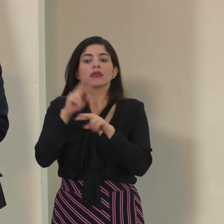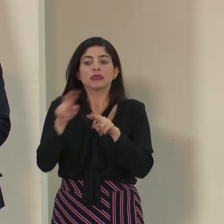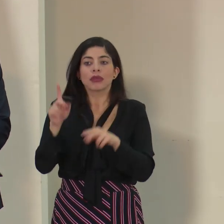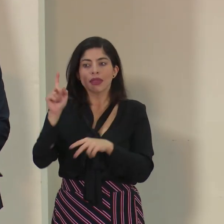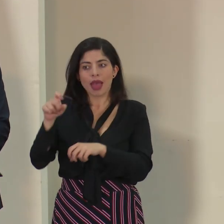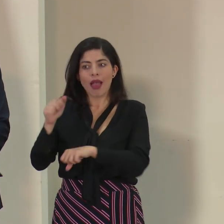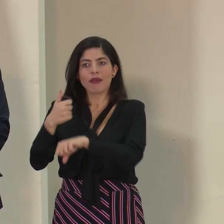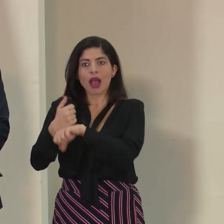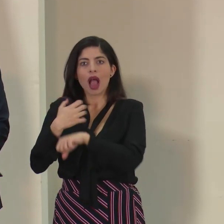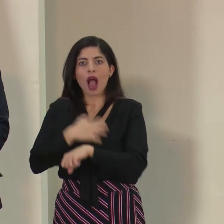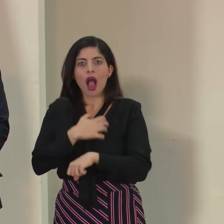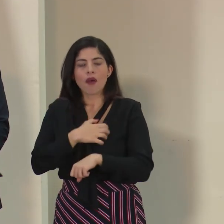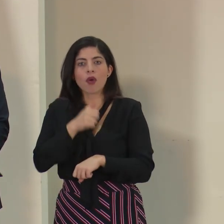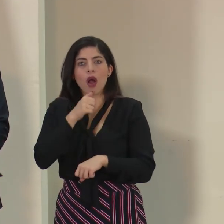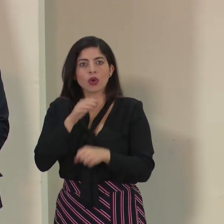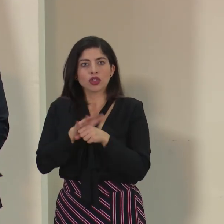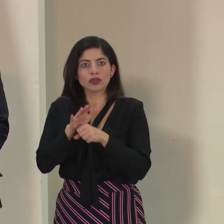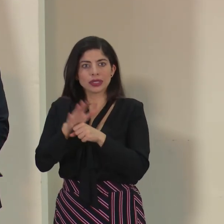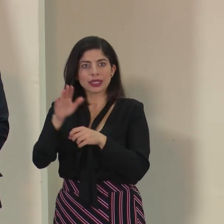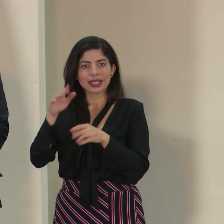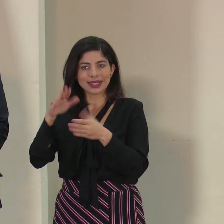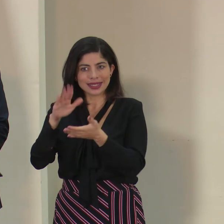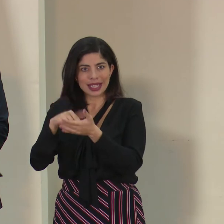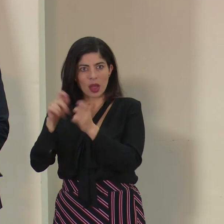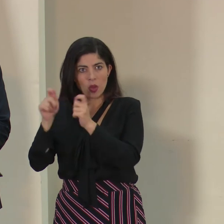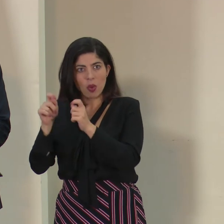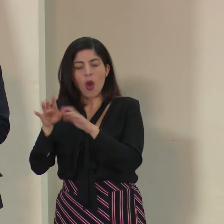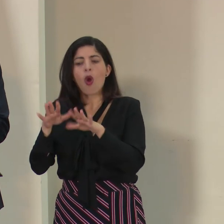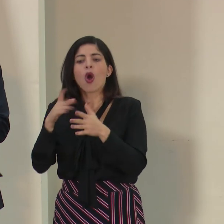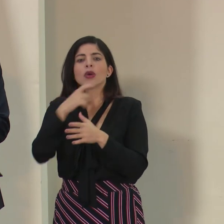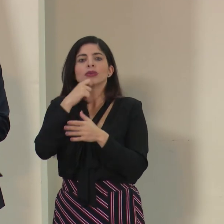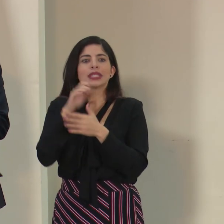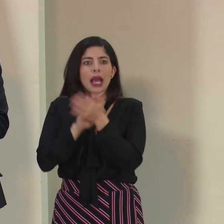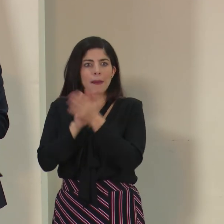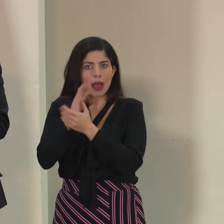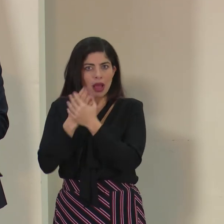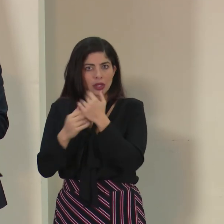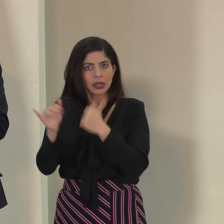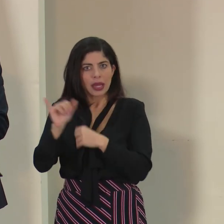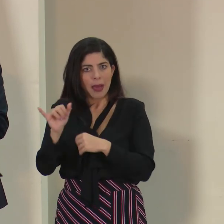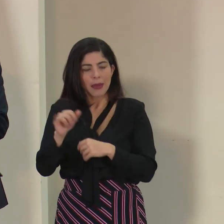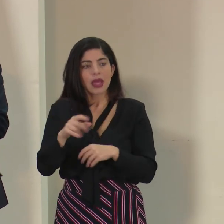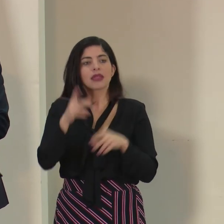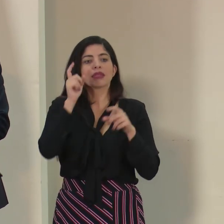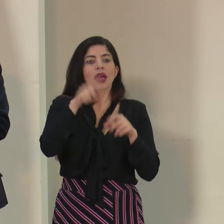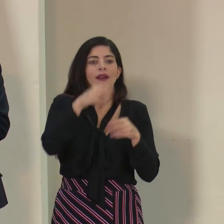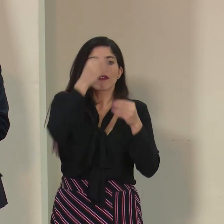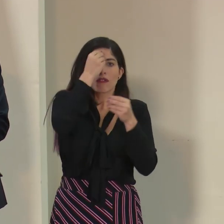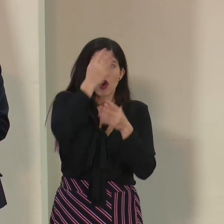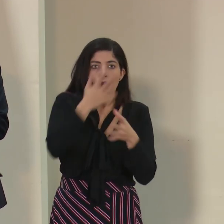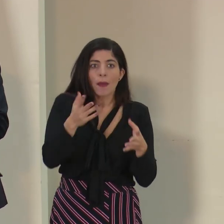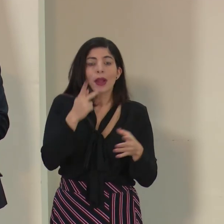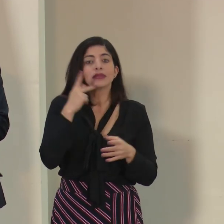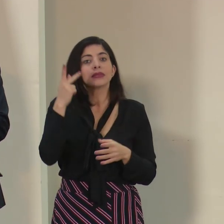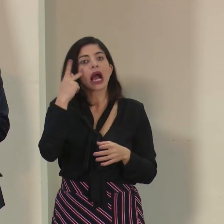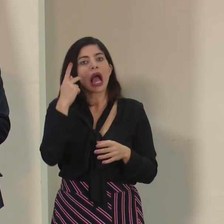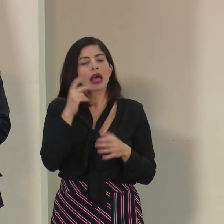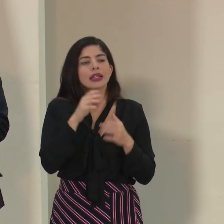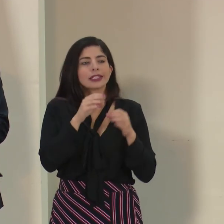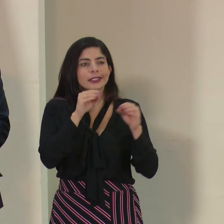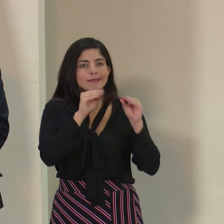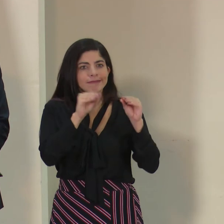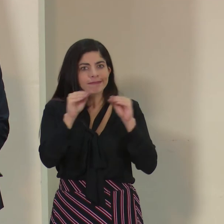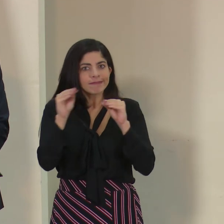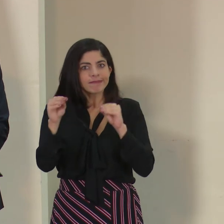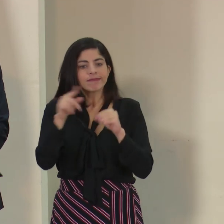jabón y agua en los centros educativos y una forma de secarse, que también se le dé información para que trabajen con los padres, ahí está contemplado